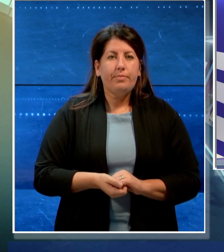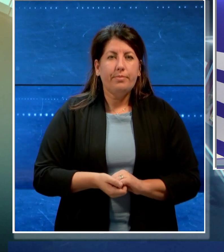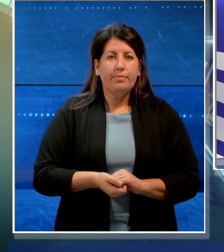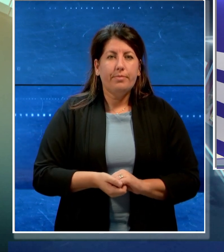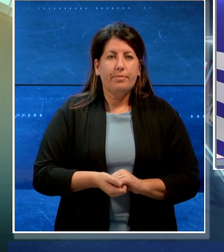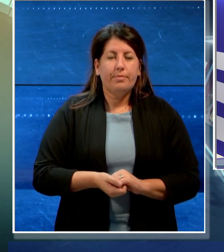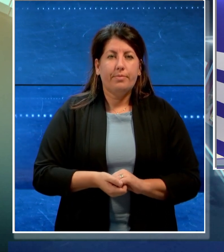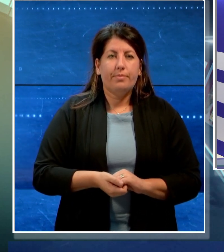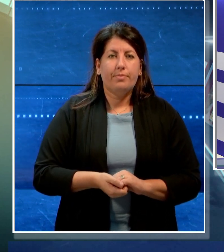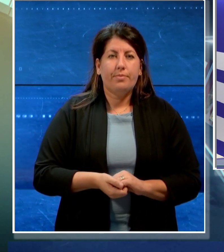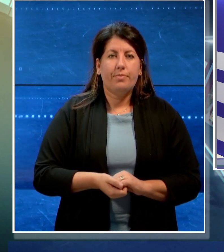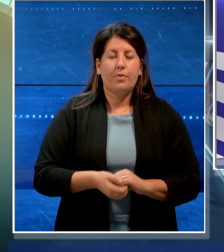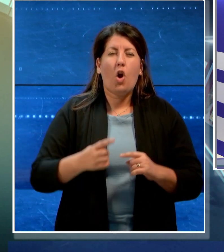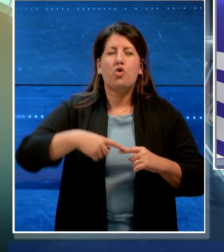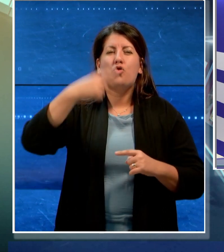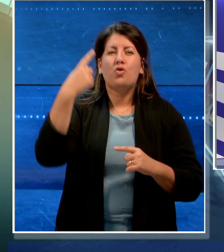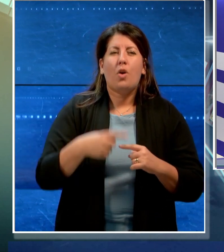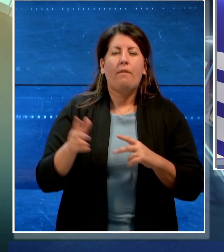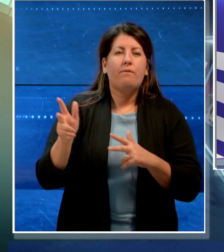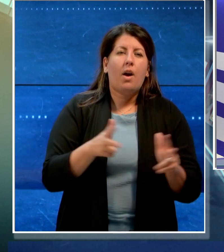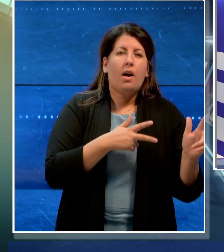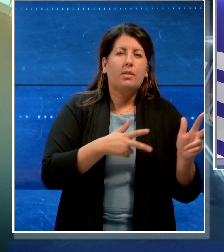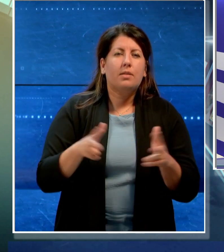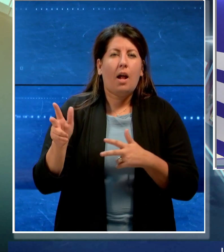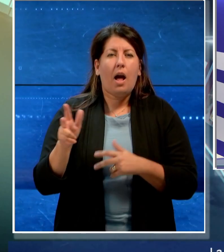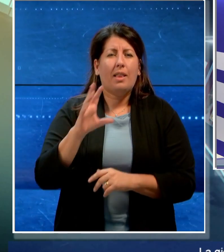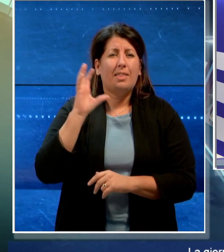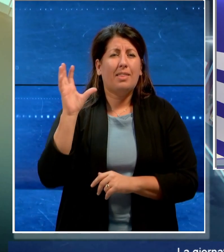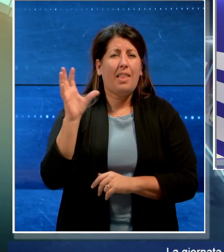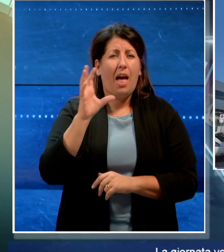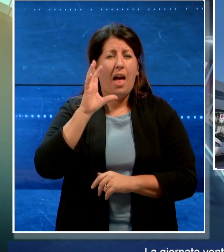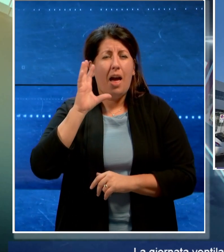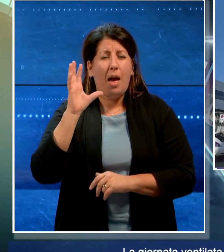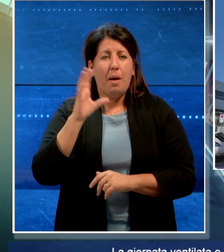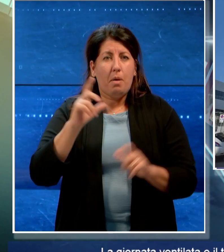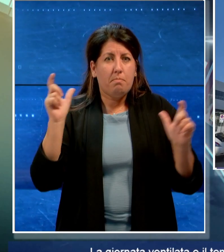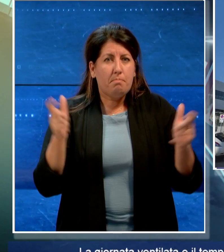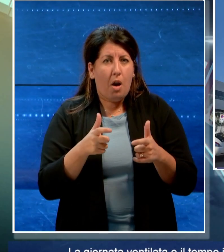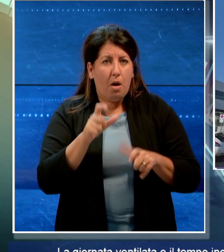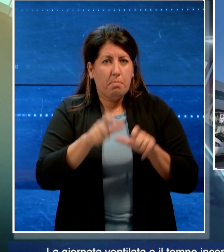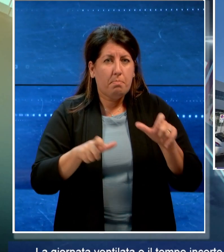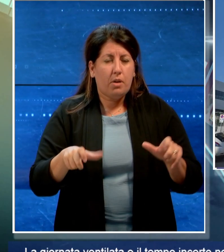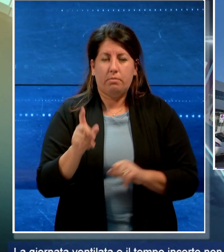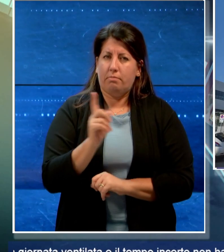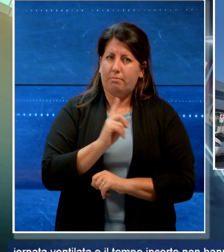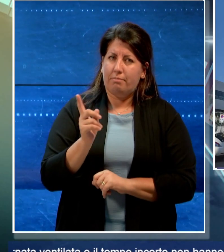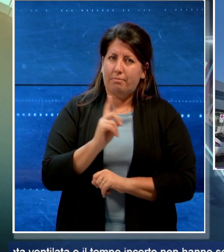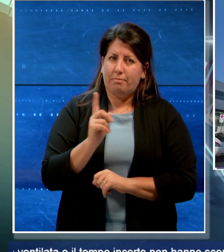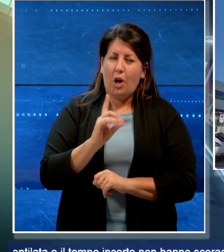La giornata ventilata e il tempo incerto non hanno scoraggiato i visitatori nella prima domenica della